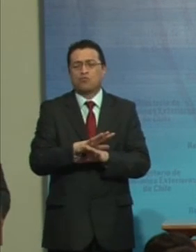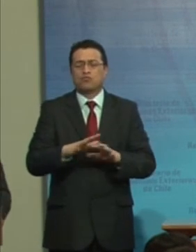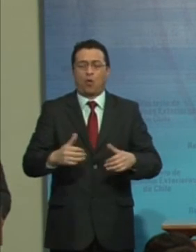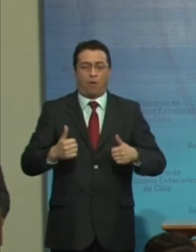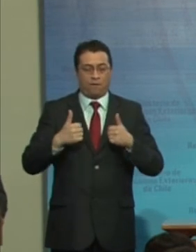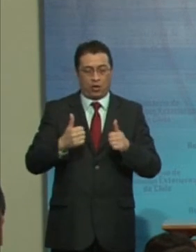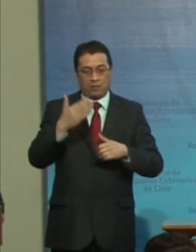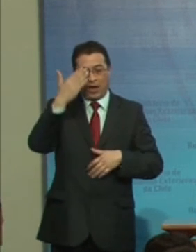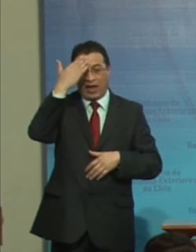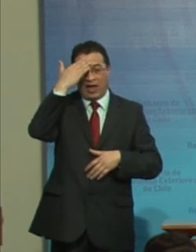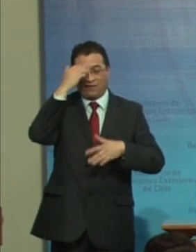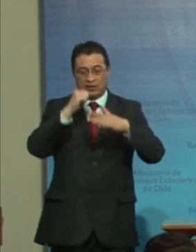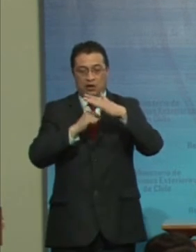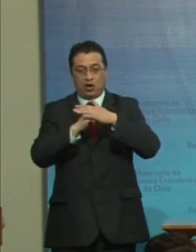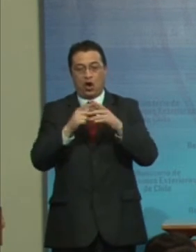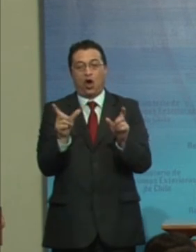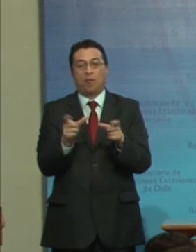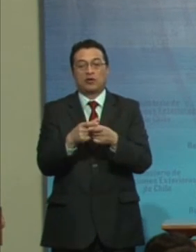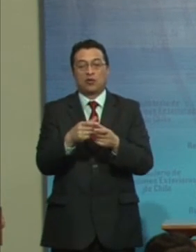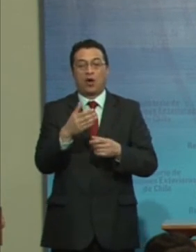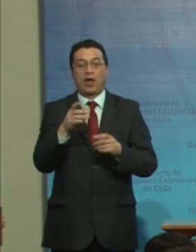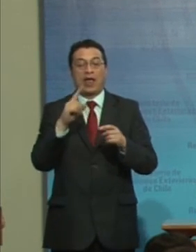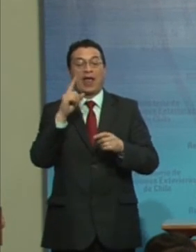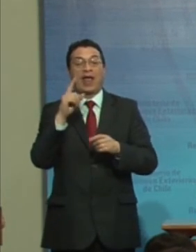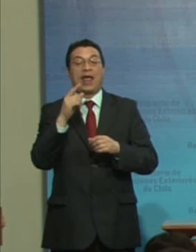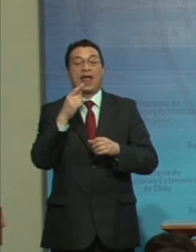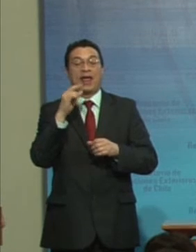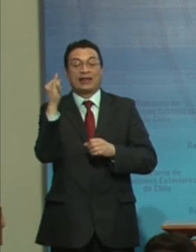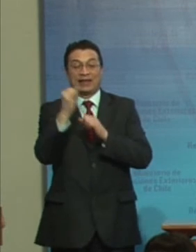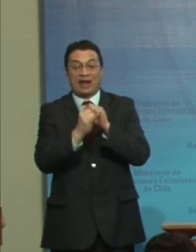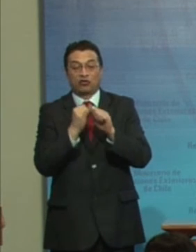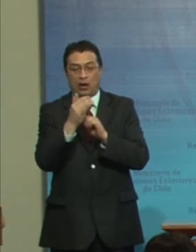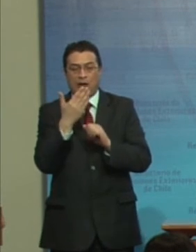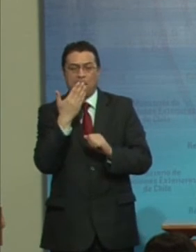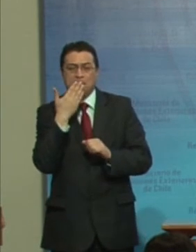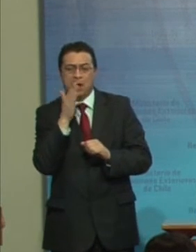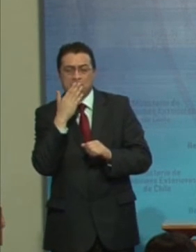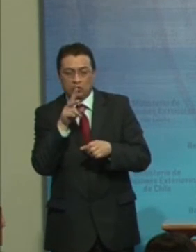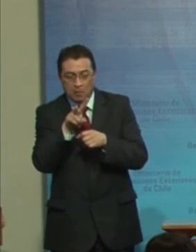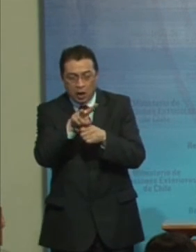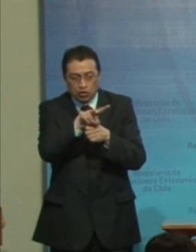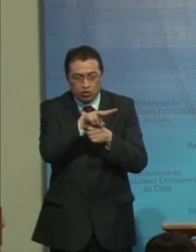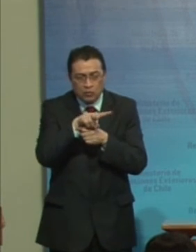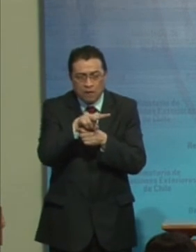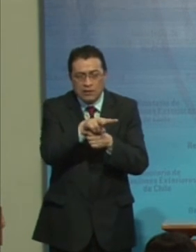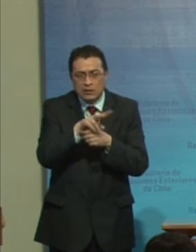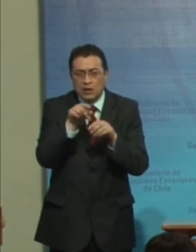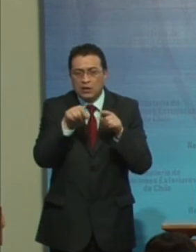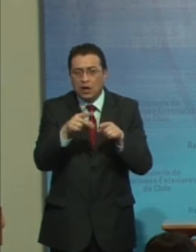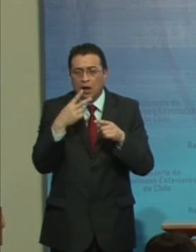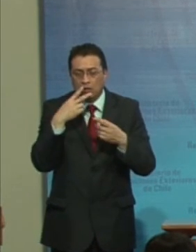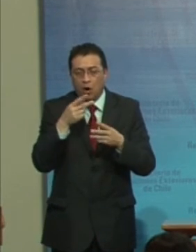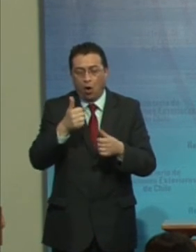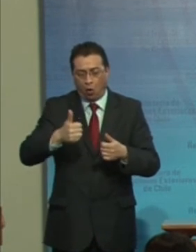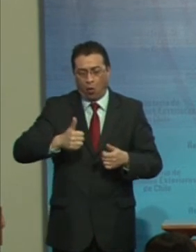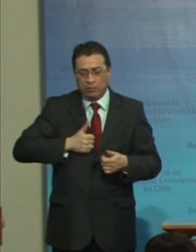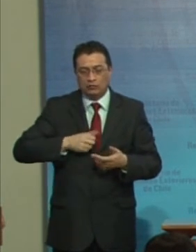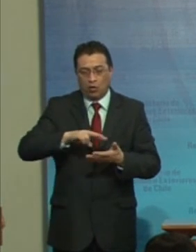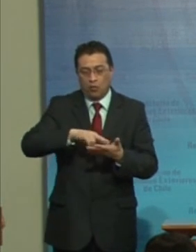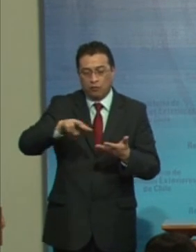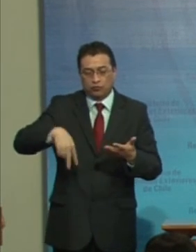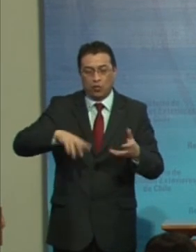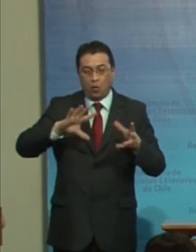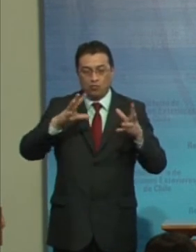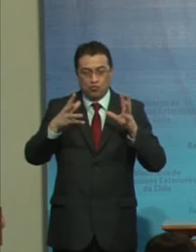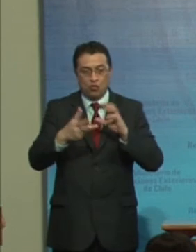A la cabeza Del comité Internacional De expertos Para supervisar La aplicación Y cumplimiento De la convención En todo